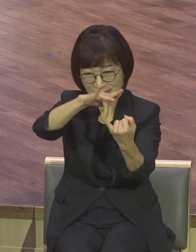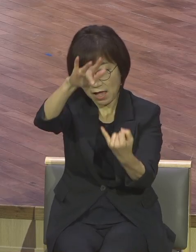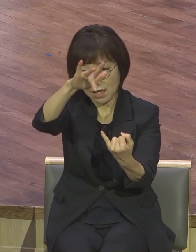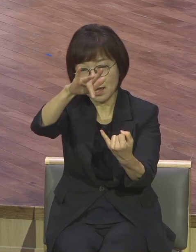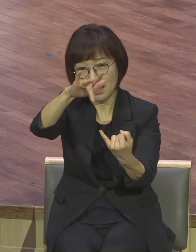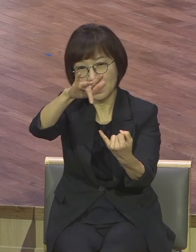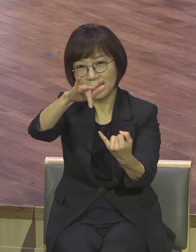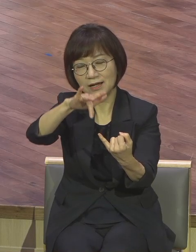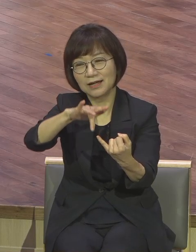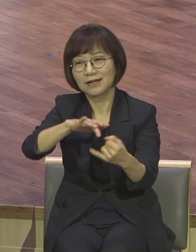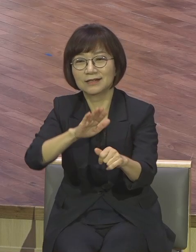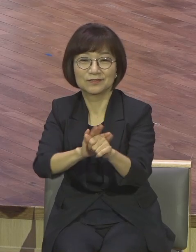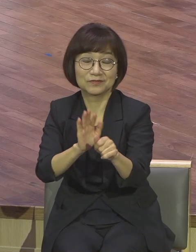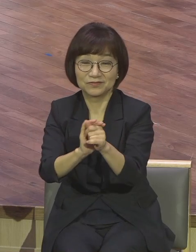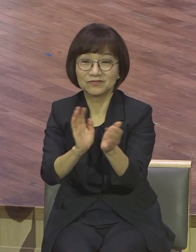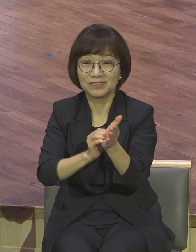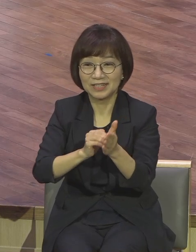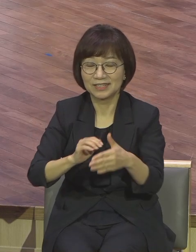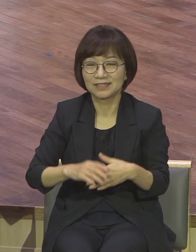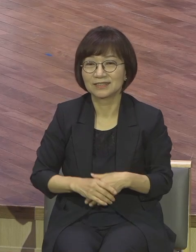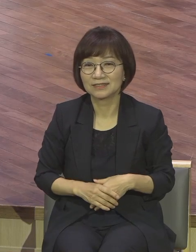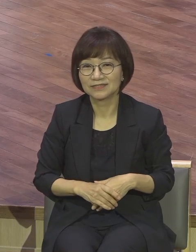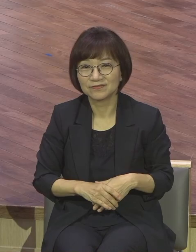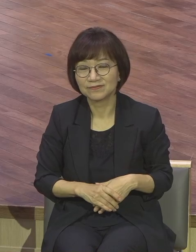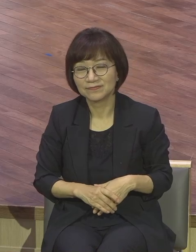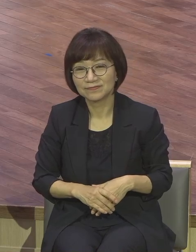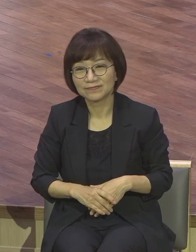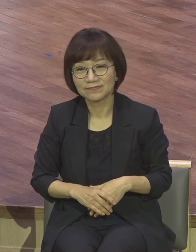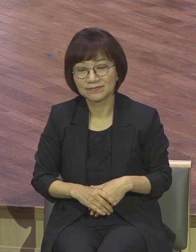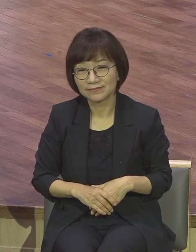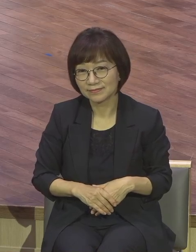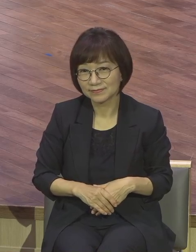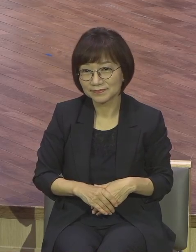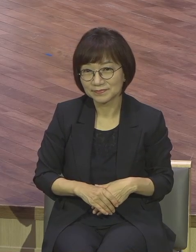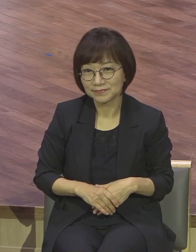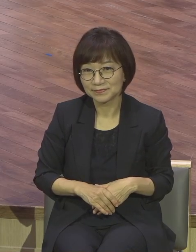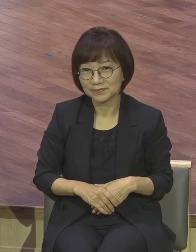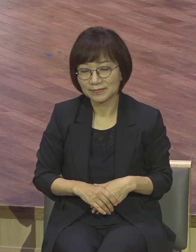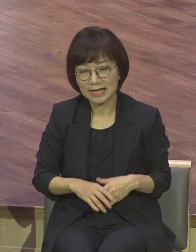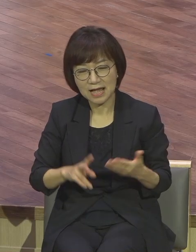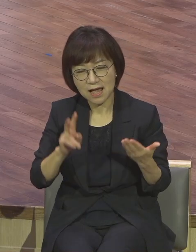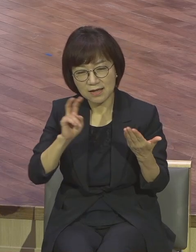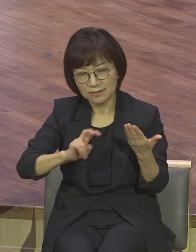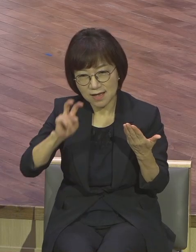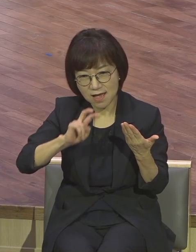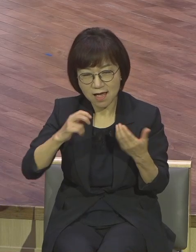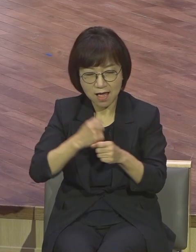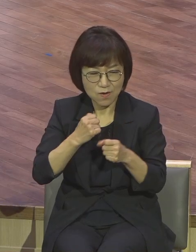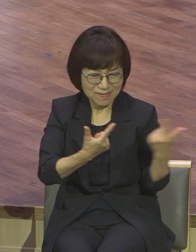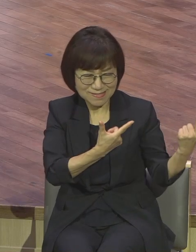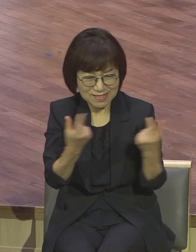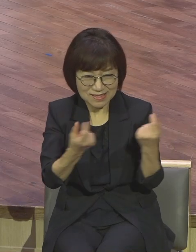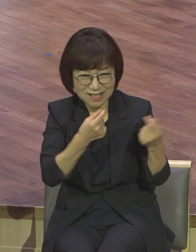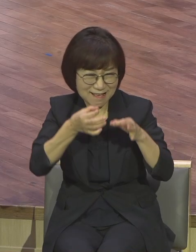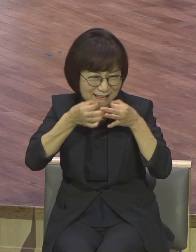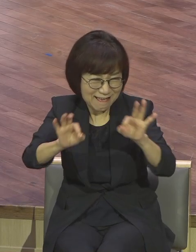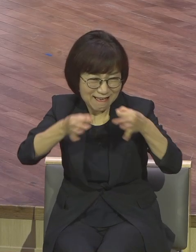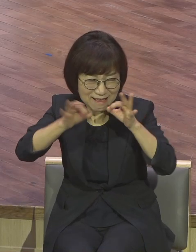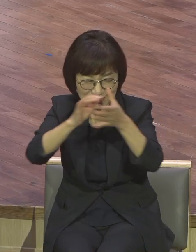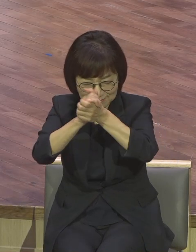찬송을 막 부르고 막 막 숨기고 귀신아 나 하라고 뭐 다른 거